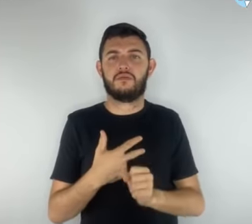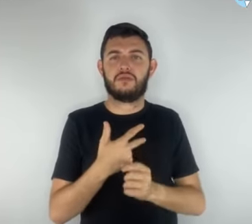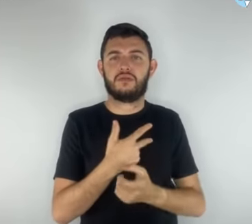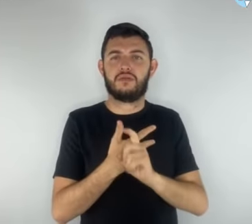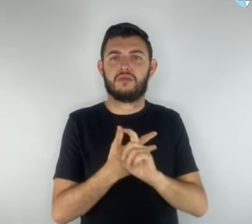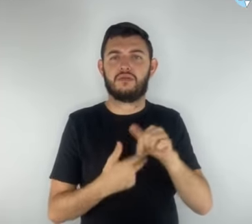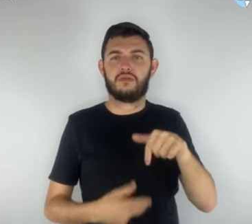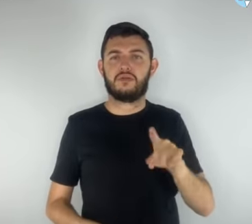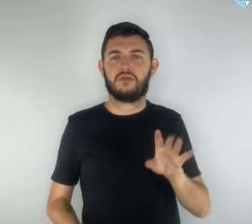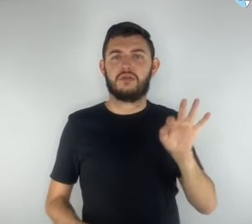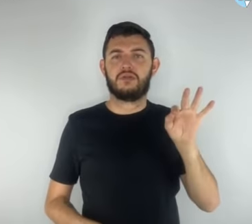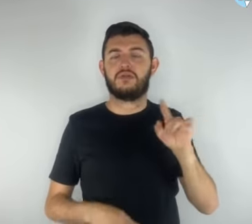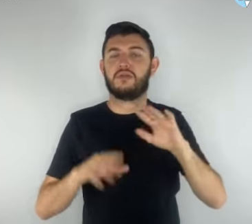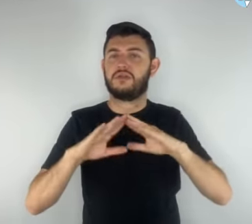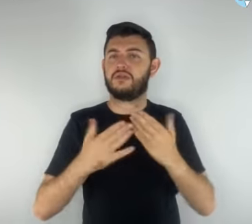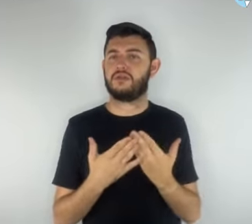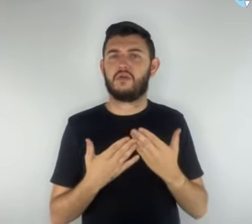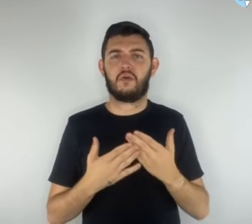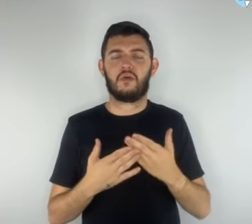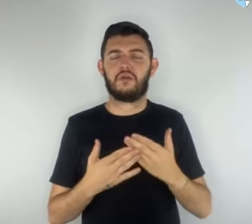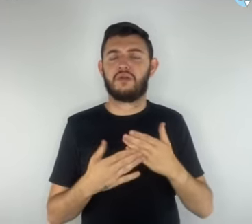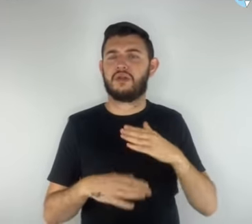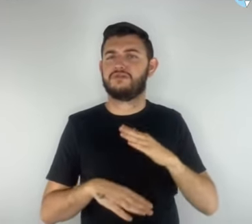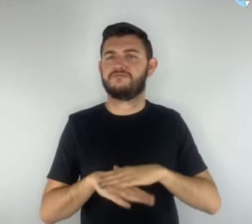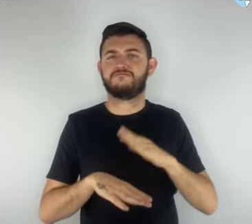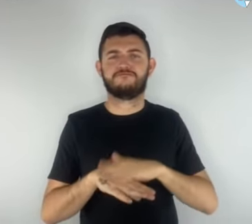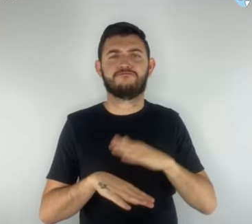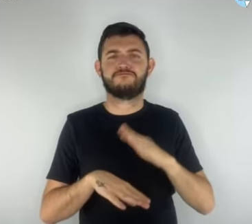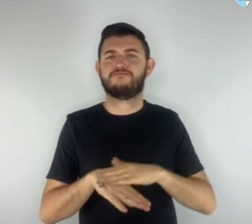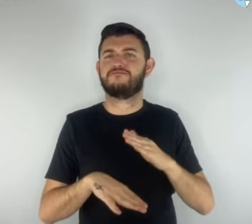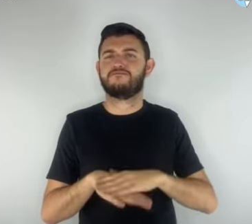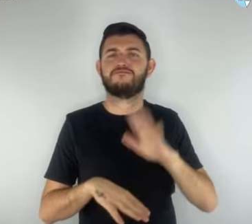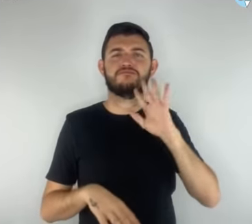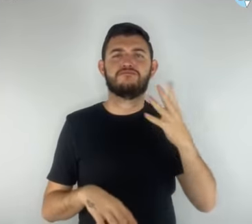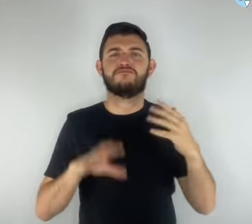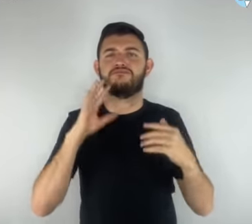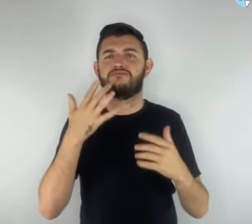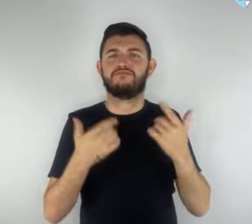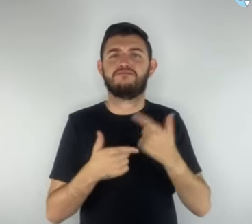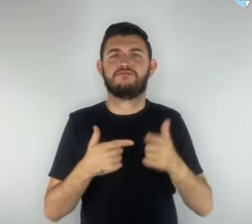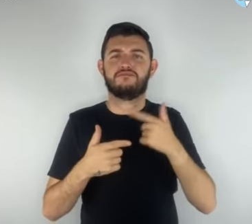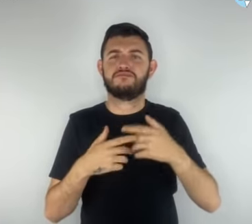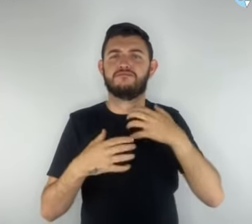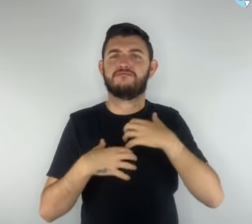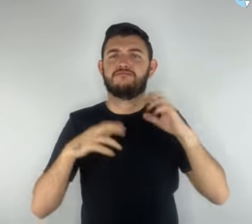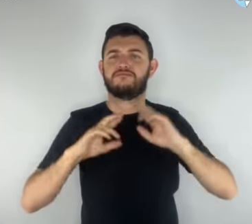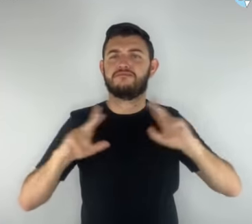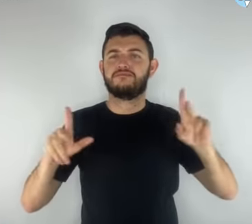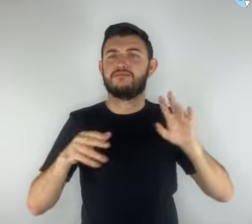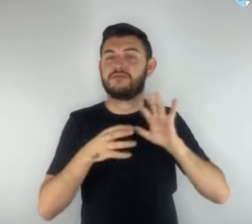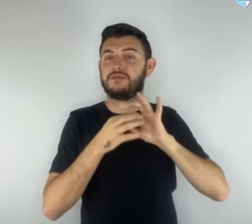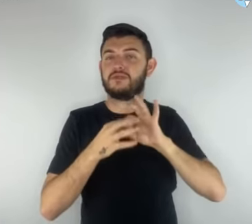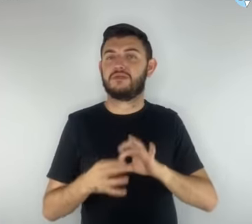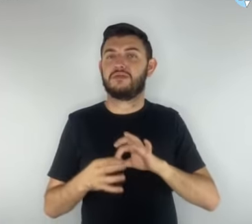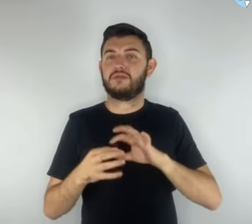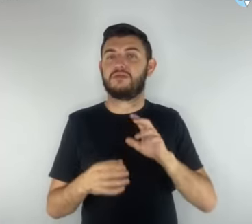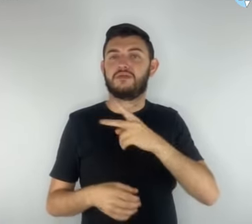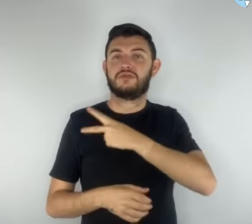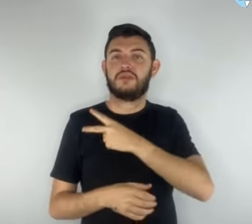escola está se virando de um jeito diferente. Nesse contexto, o chefe de secretaria do Centro de